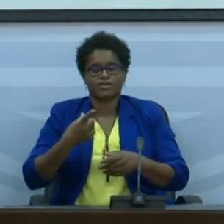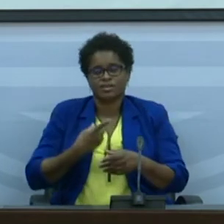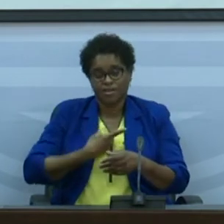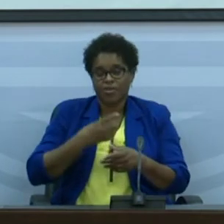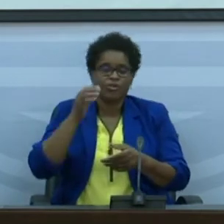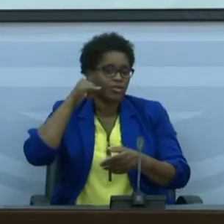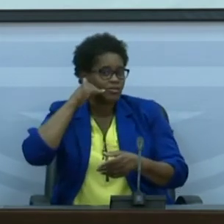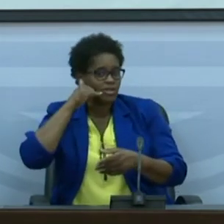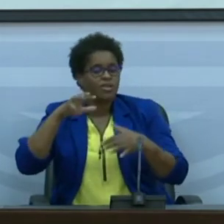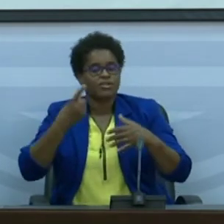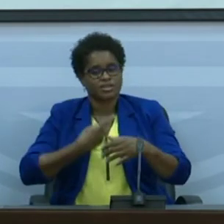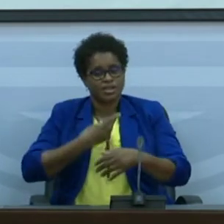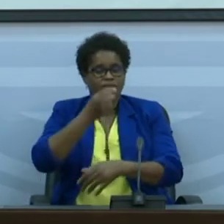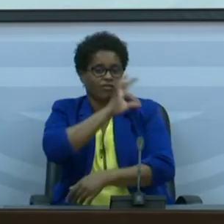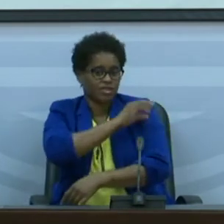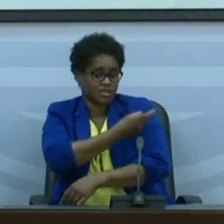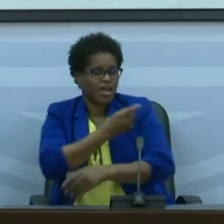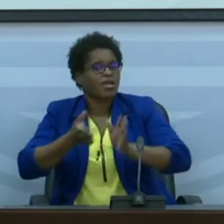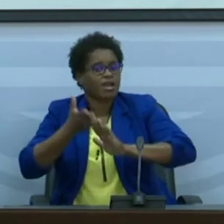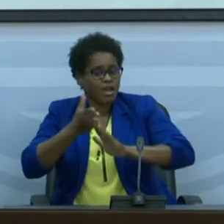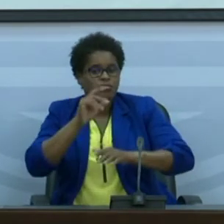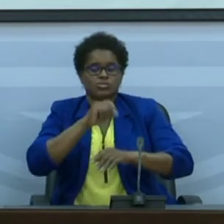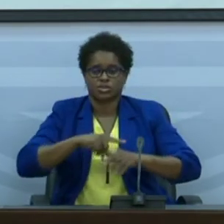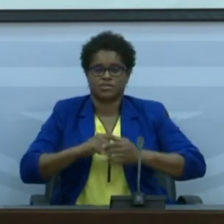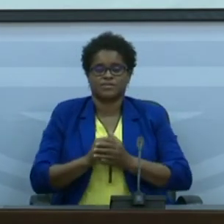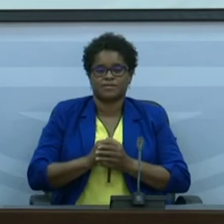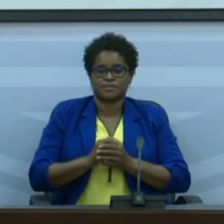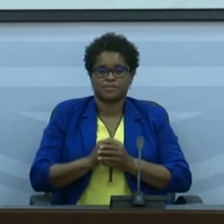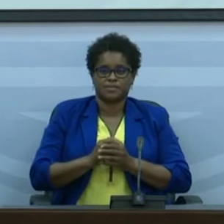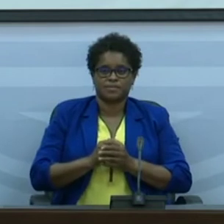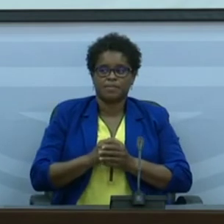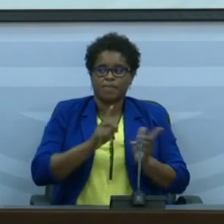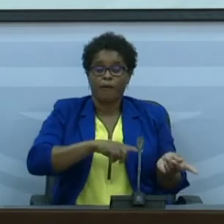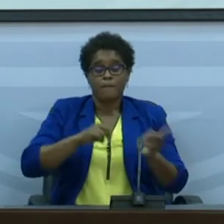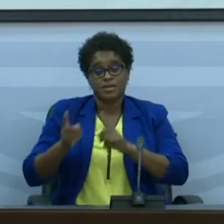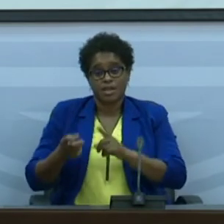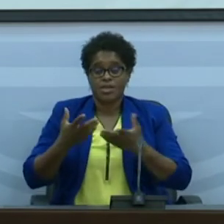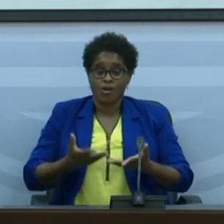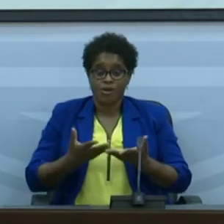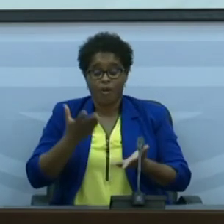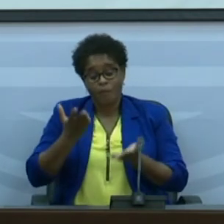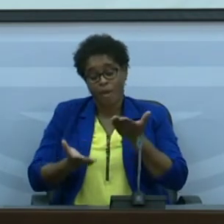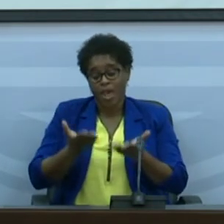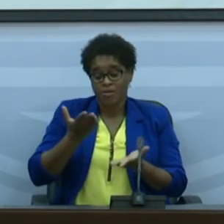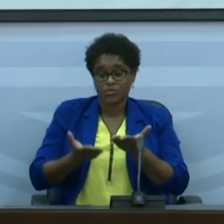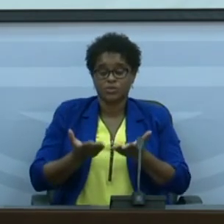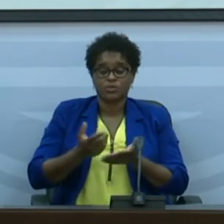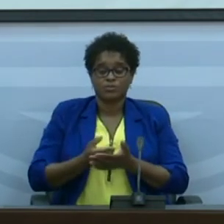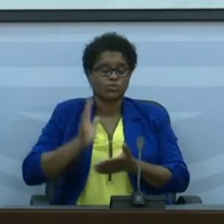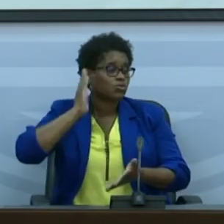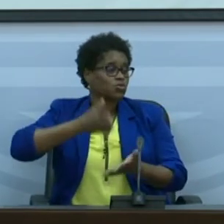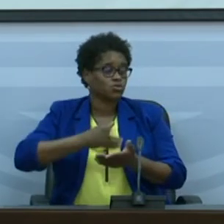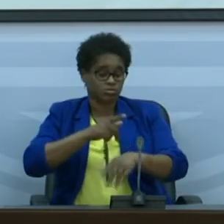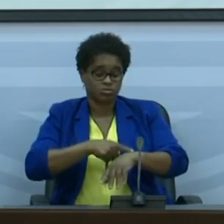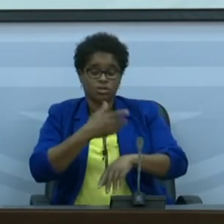contactados e vão sendo vacinados o mais rapidamente possível passando então agora para o balanço dos